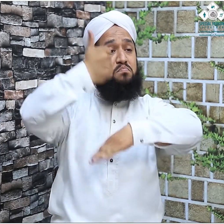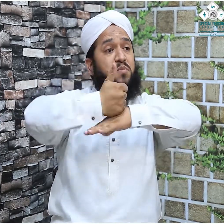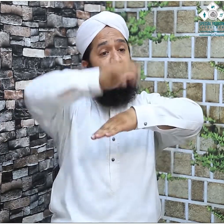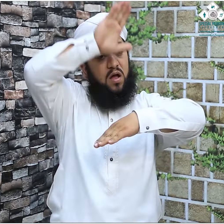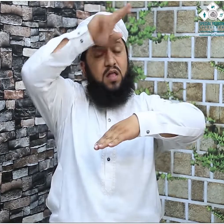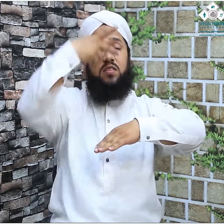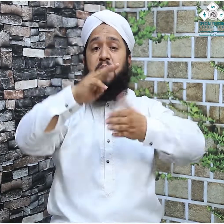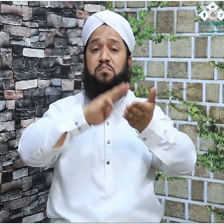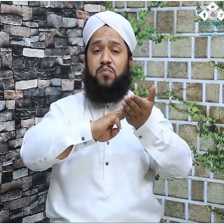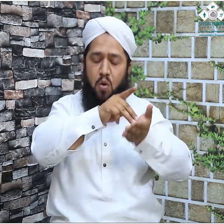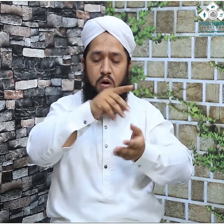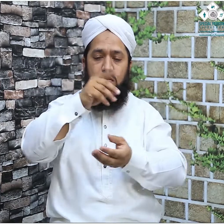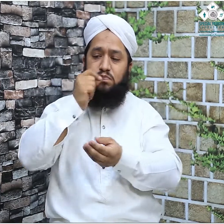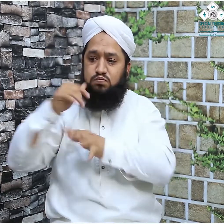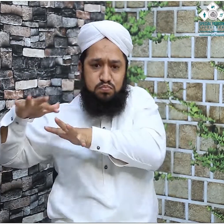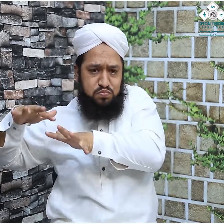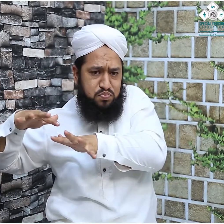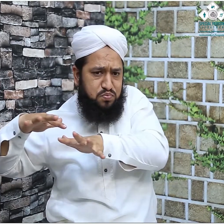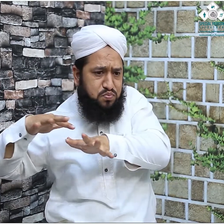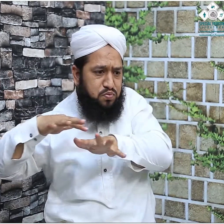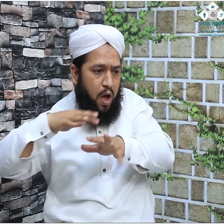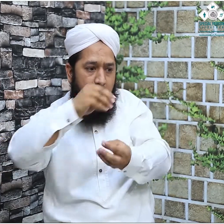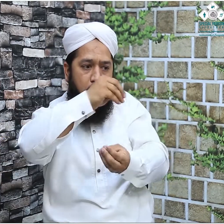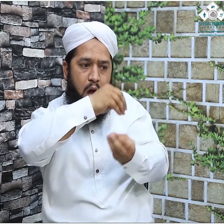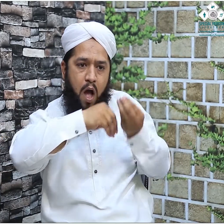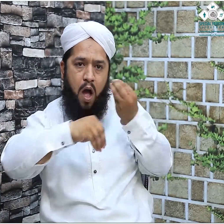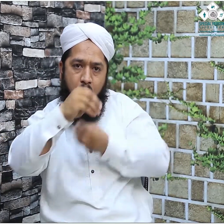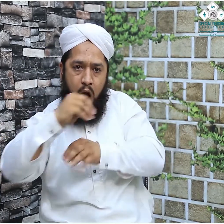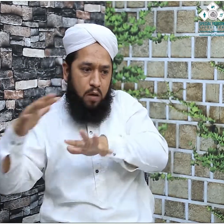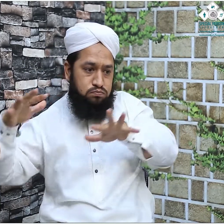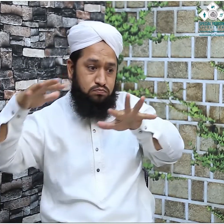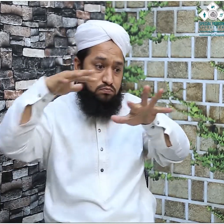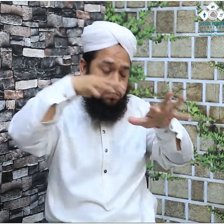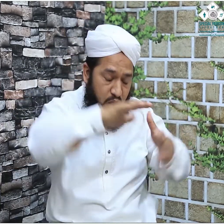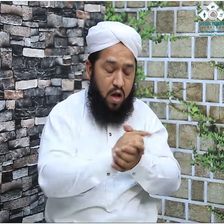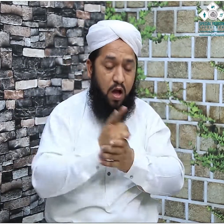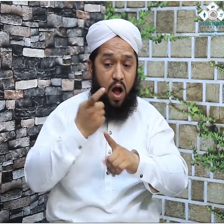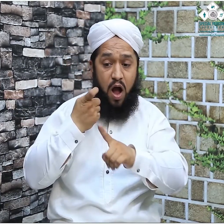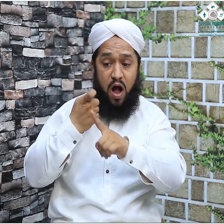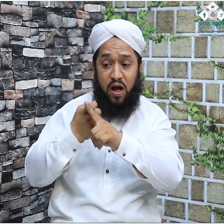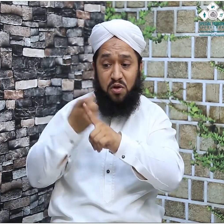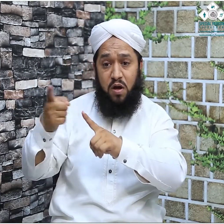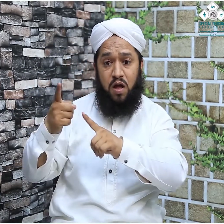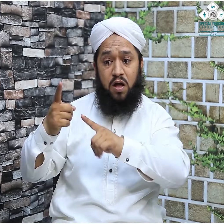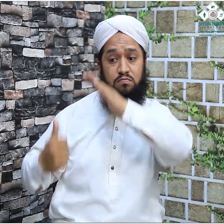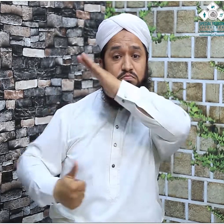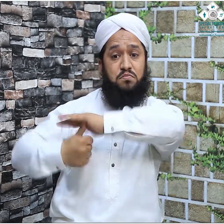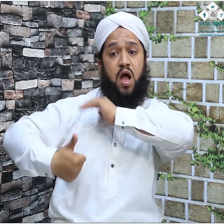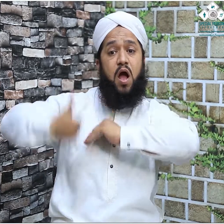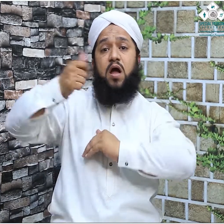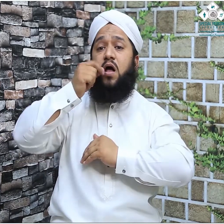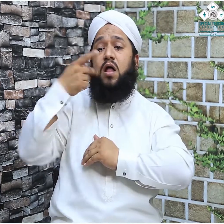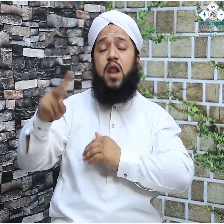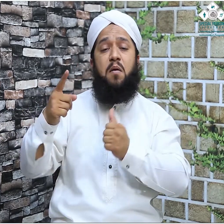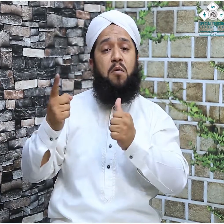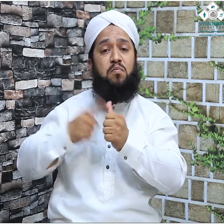حرم مقدس یعنی کعبہ مکرمہ پر حملہ کر دیا اور اس قدر قتل عام کیا جی ہاں اتنا قتل عام